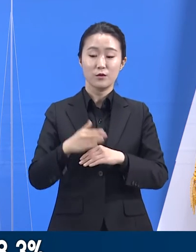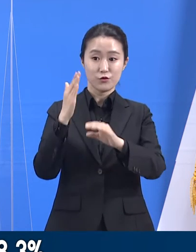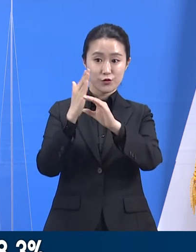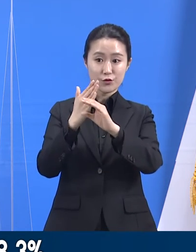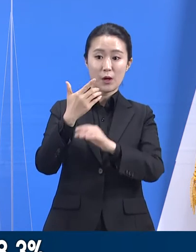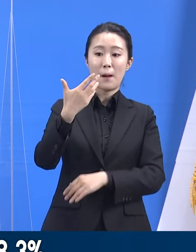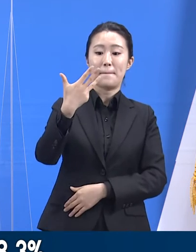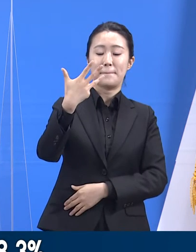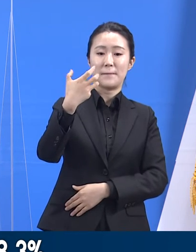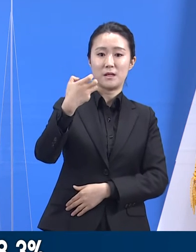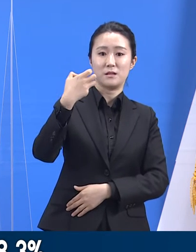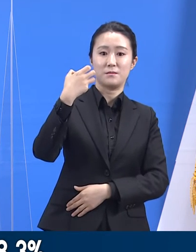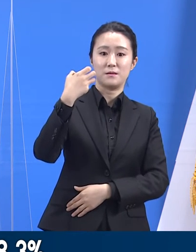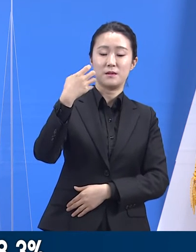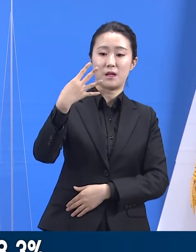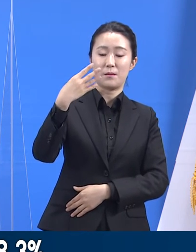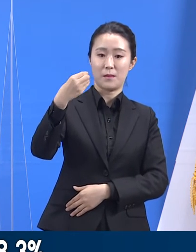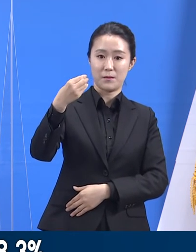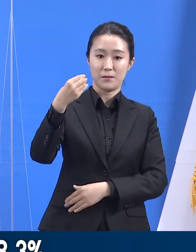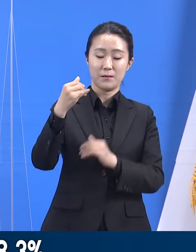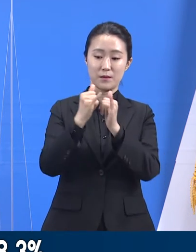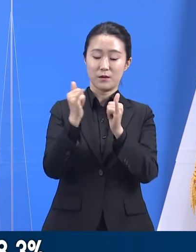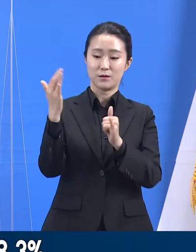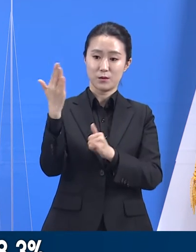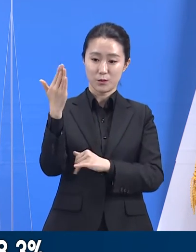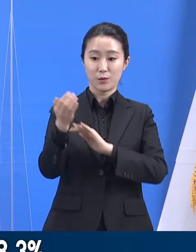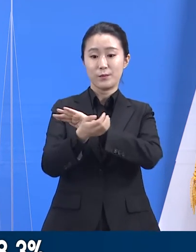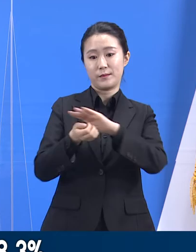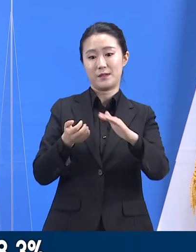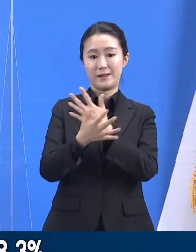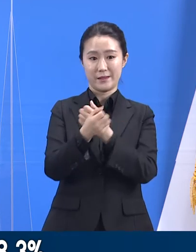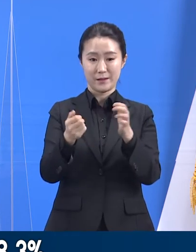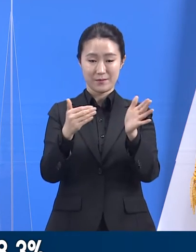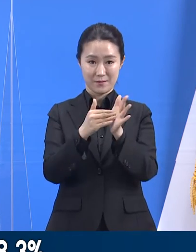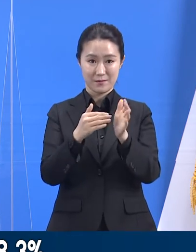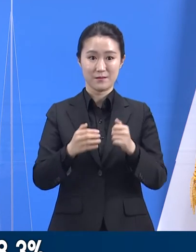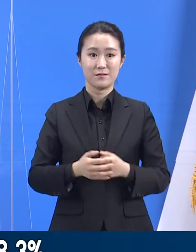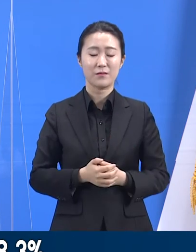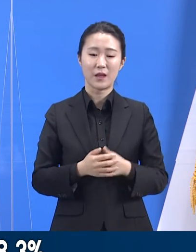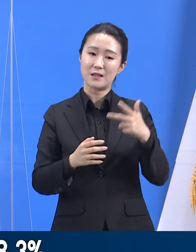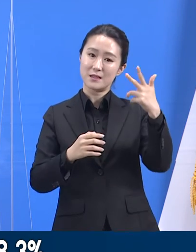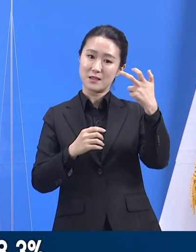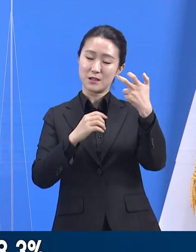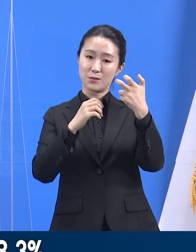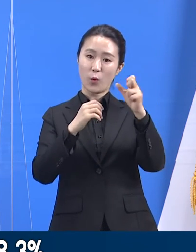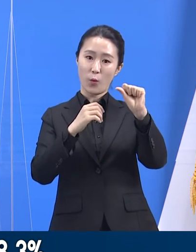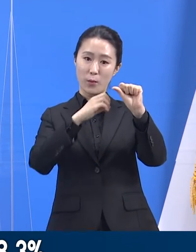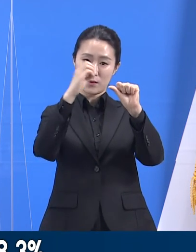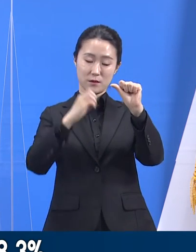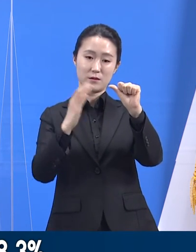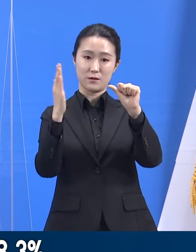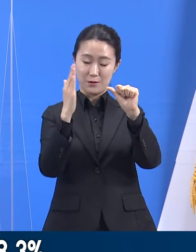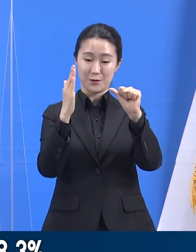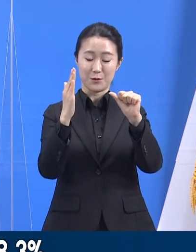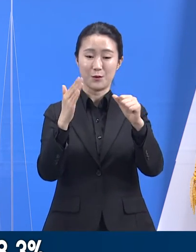사전 예약에 등록하셨습니다. 사전 예약률은 75.3%로 집계됩니다.